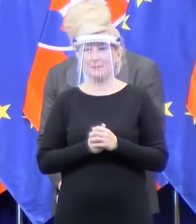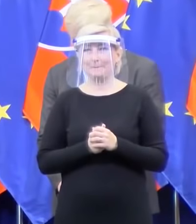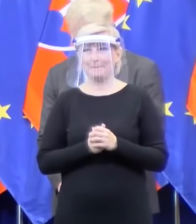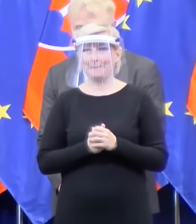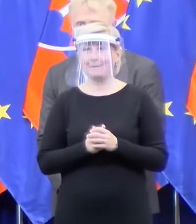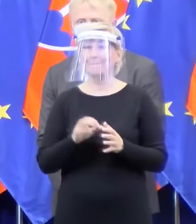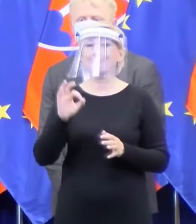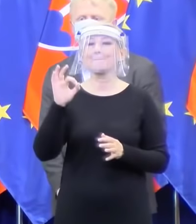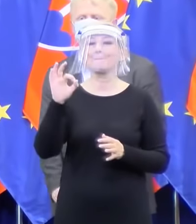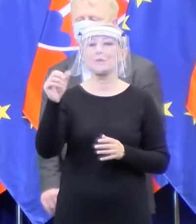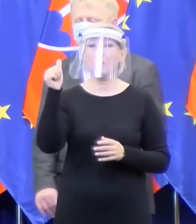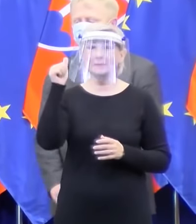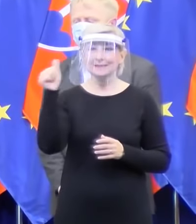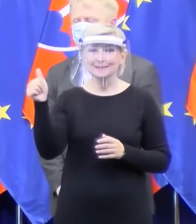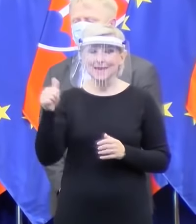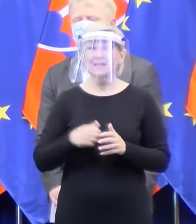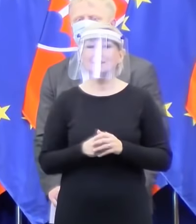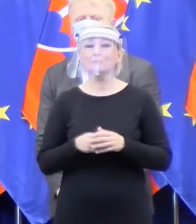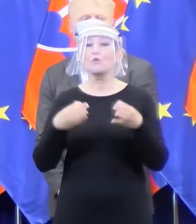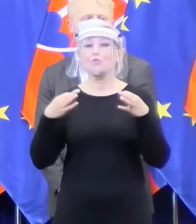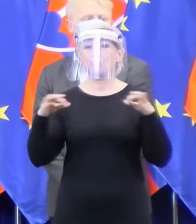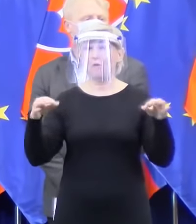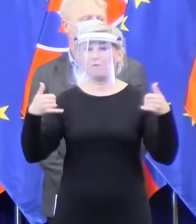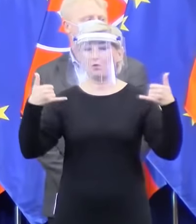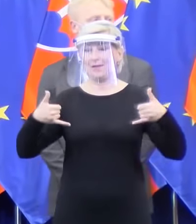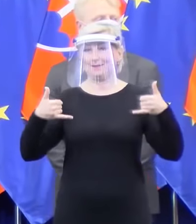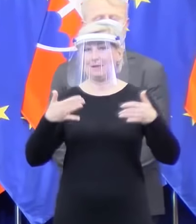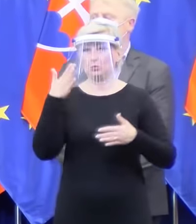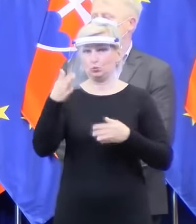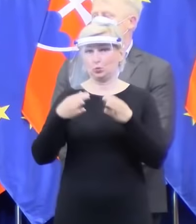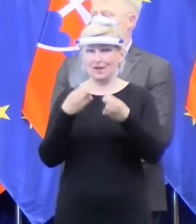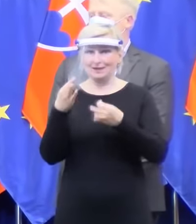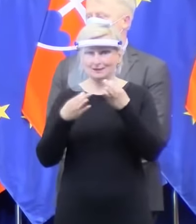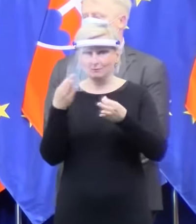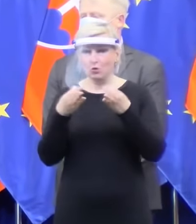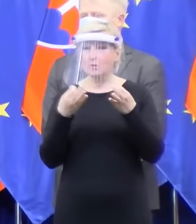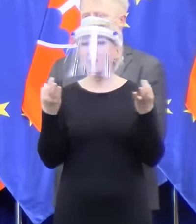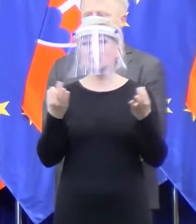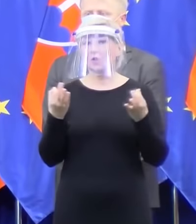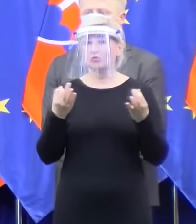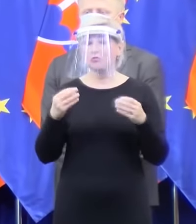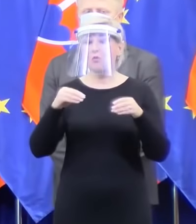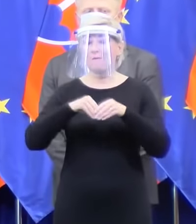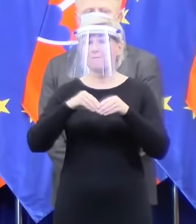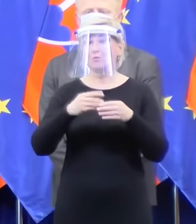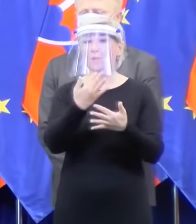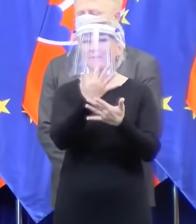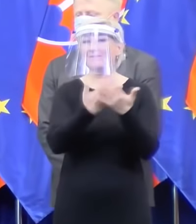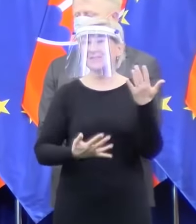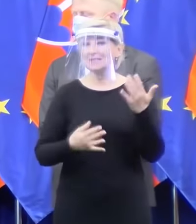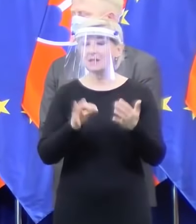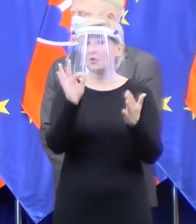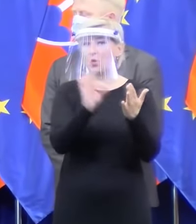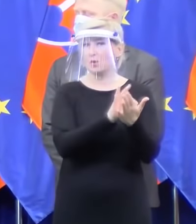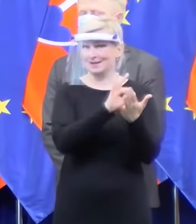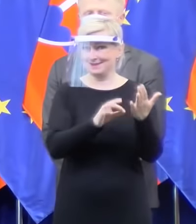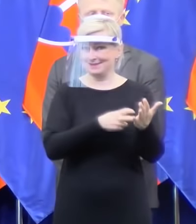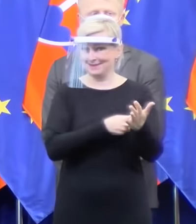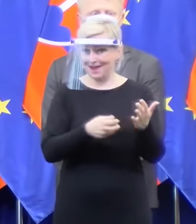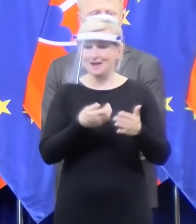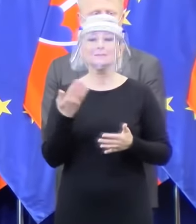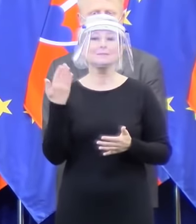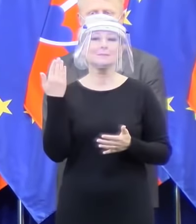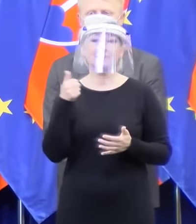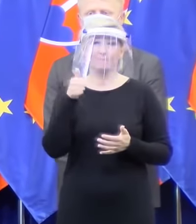Dobrý deň. Dovolte, aby sme vás informovali o výsledkoch testovania za predošlý deň.